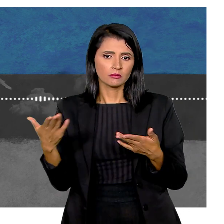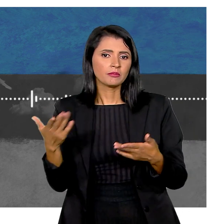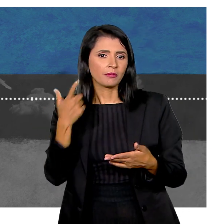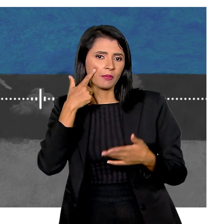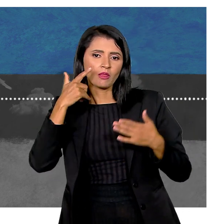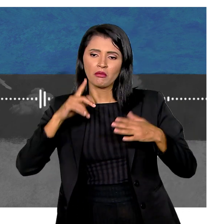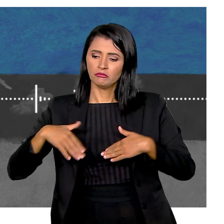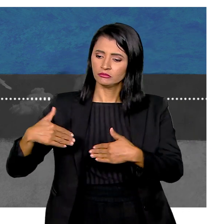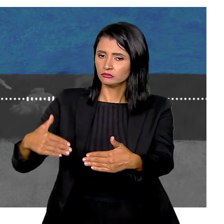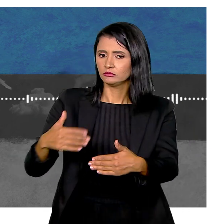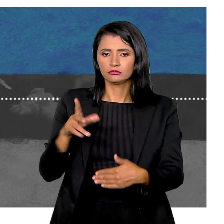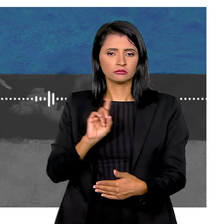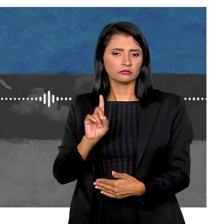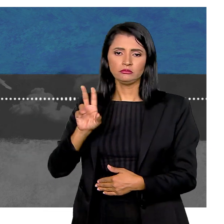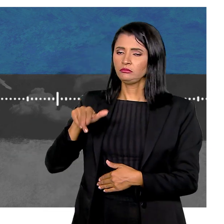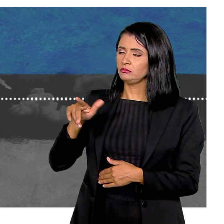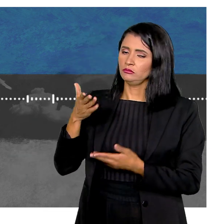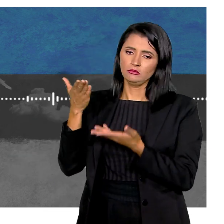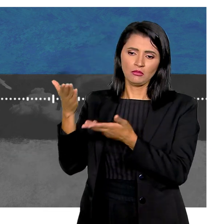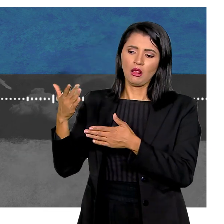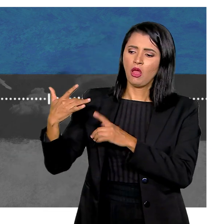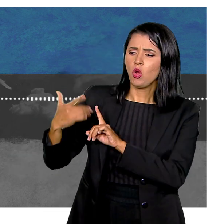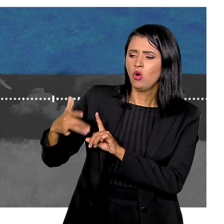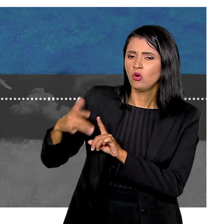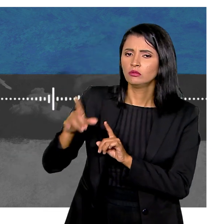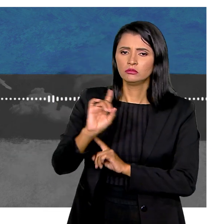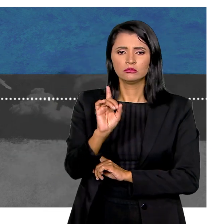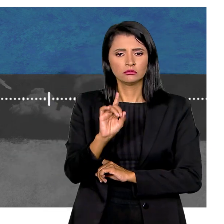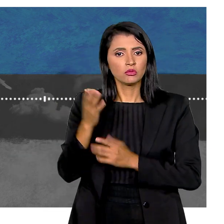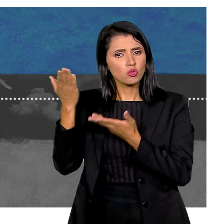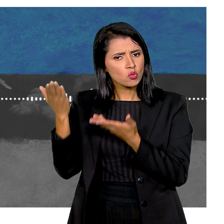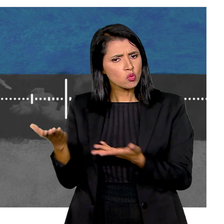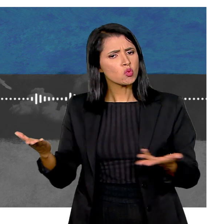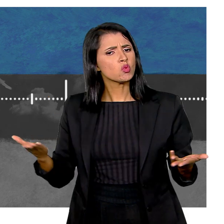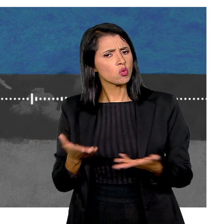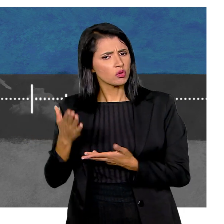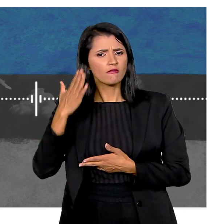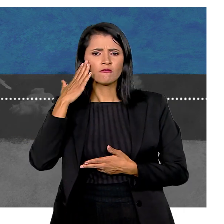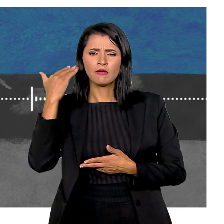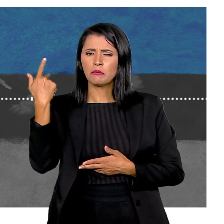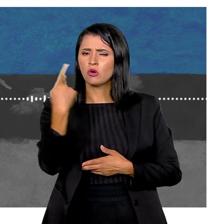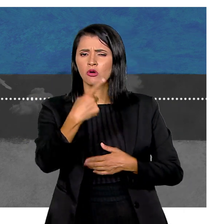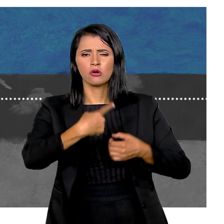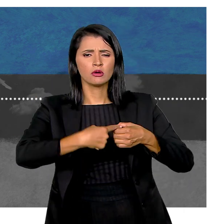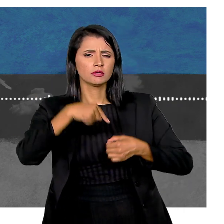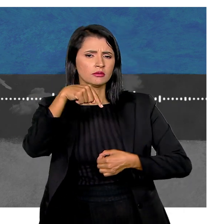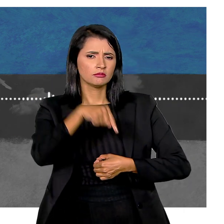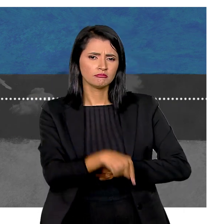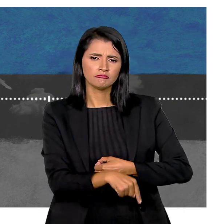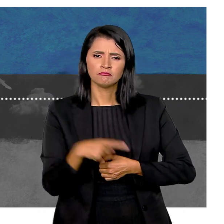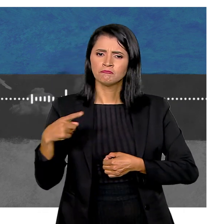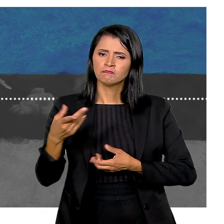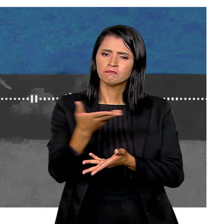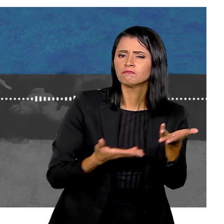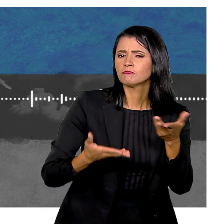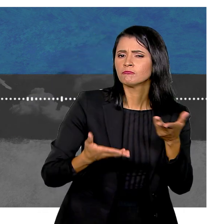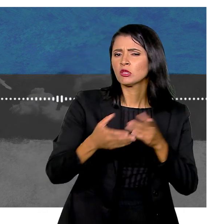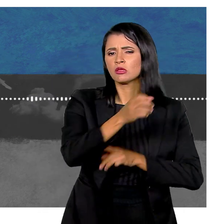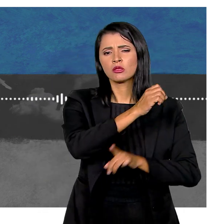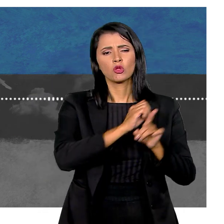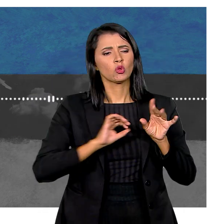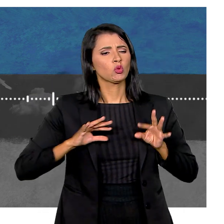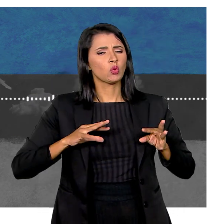vai ser E assim foi Nós nunca tratamos a Natália como uma coitadinha Hoje ela é muito conhecida na cidade Se